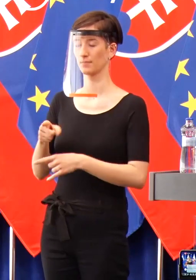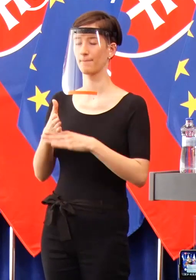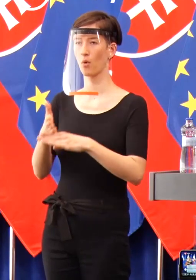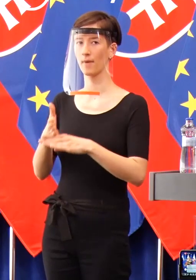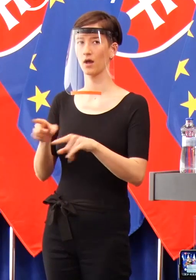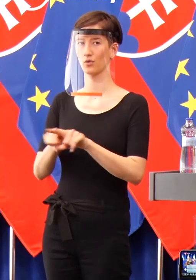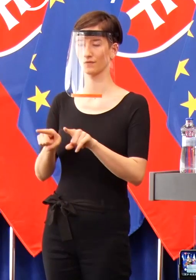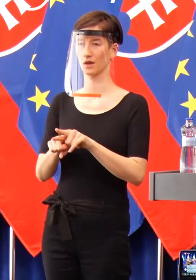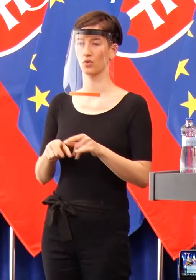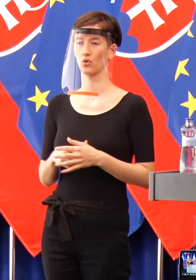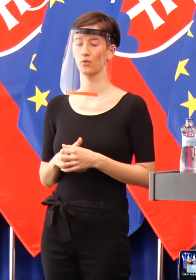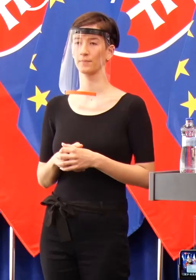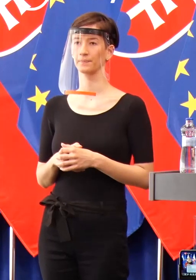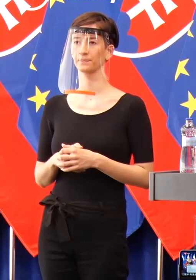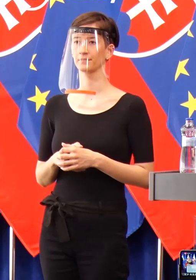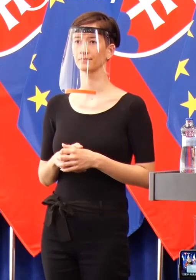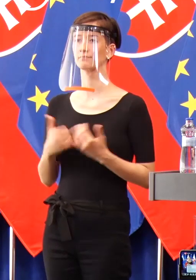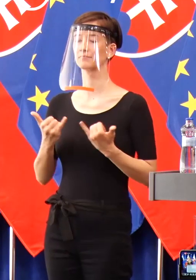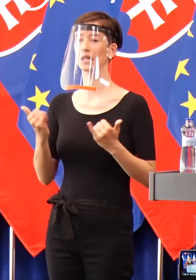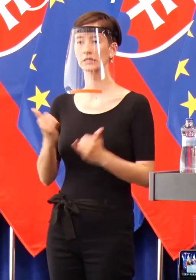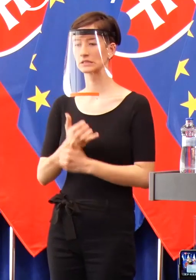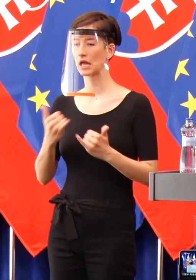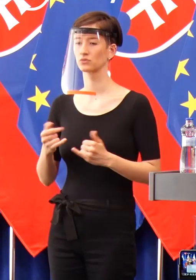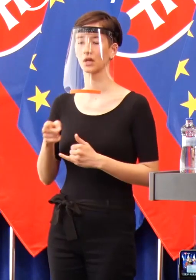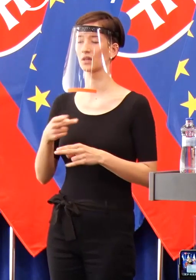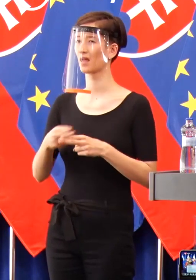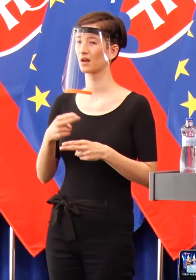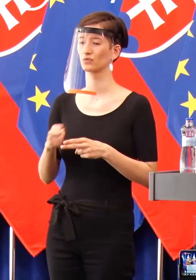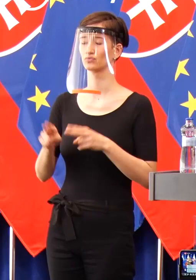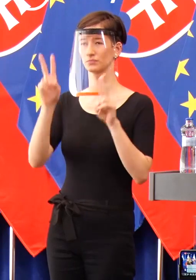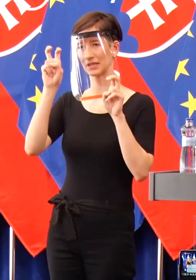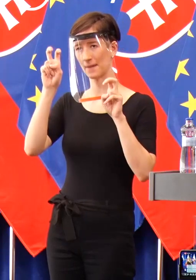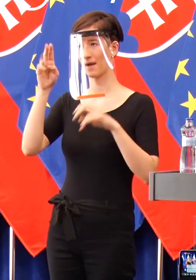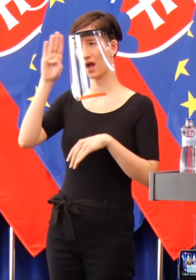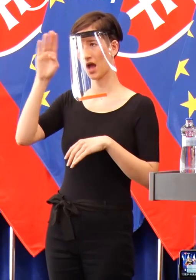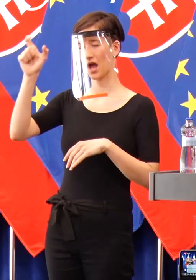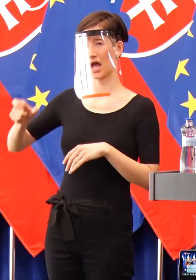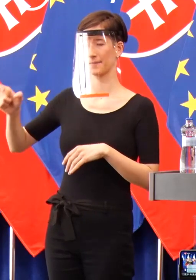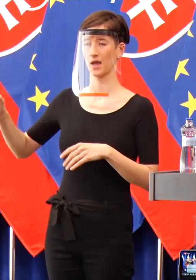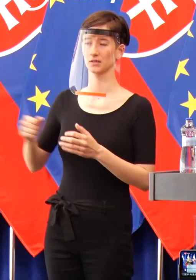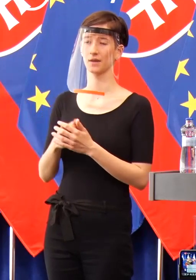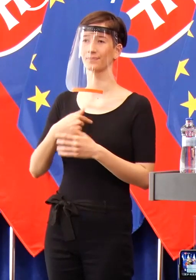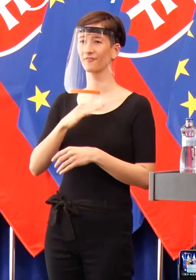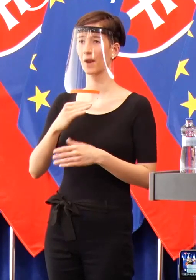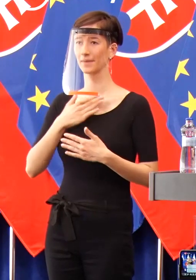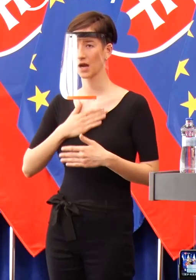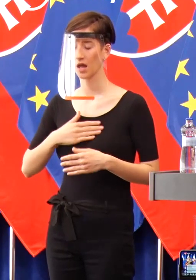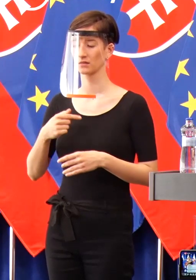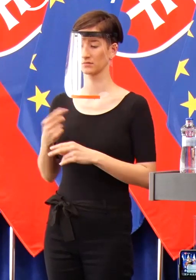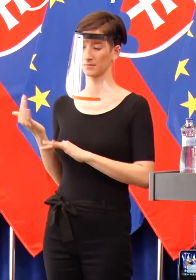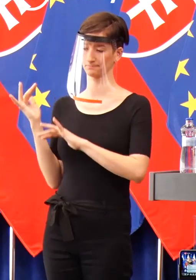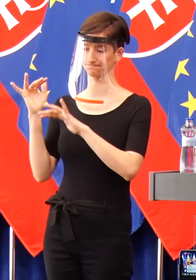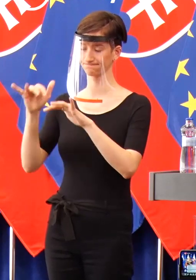A nie je dôvod teraz hovoriť o tom, že prečo armáda. Buďme radi, že sme tam išli. Buďme radi, že sme to teda